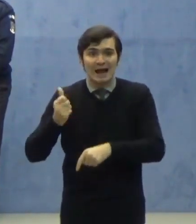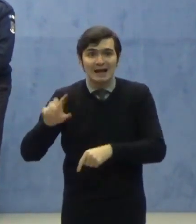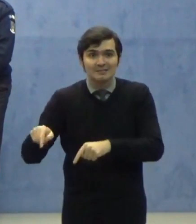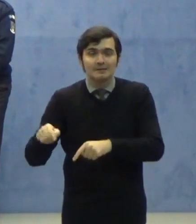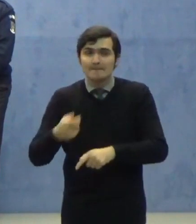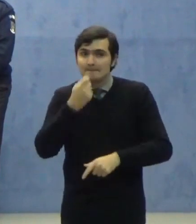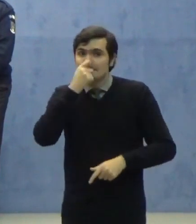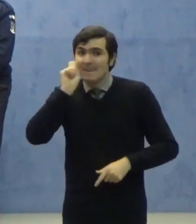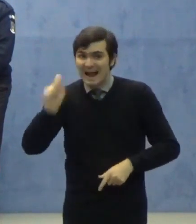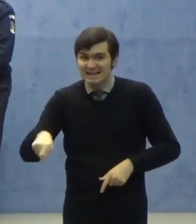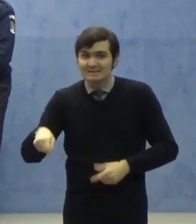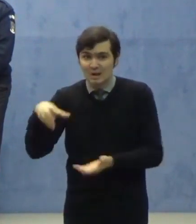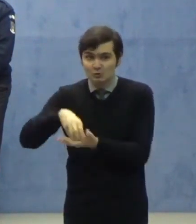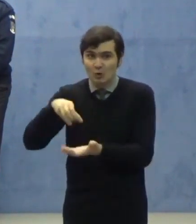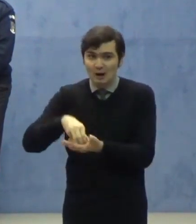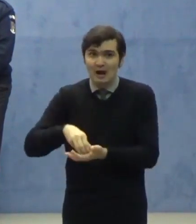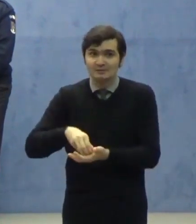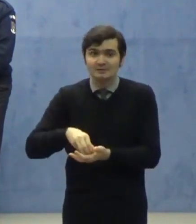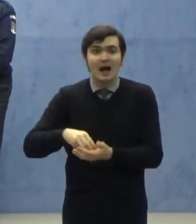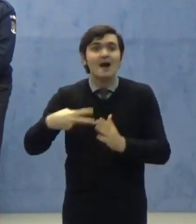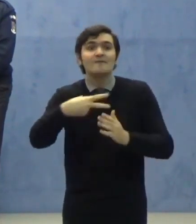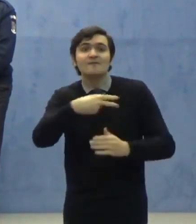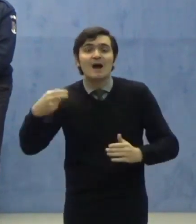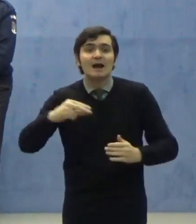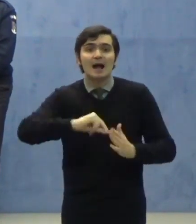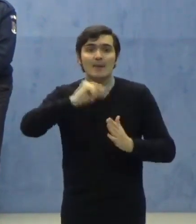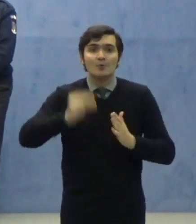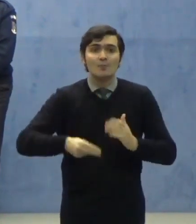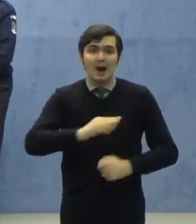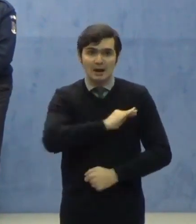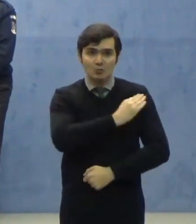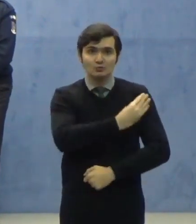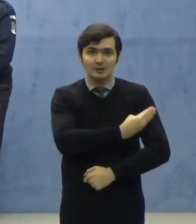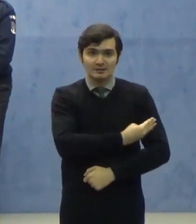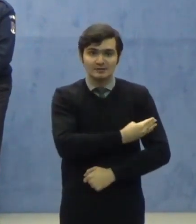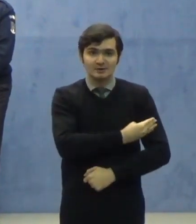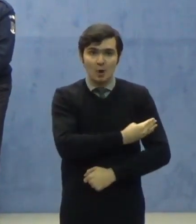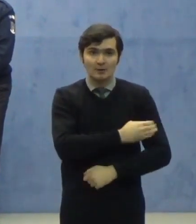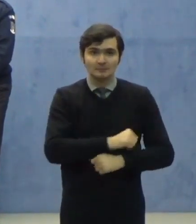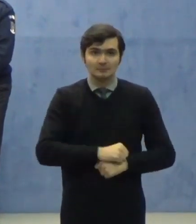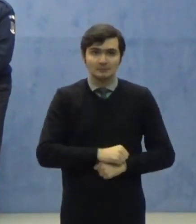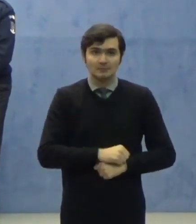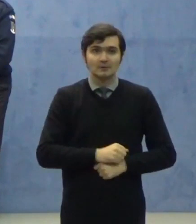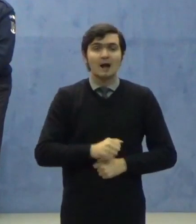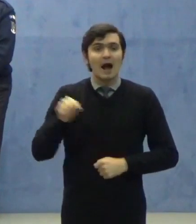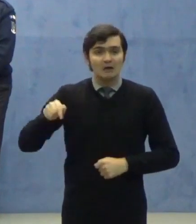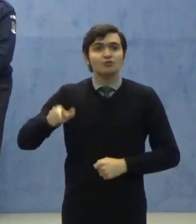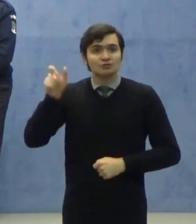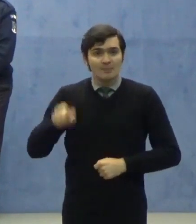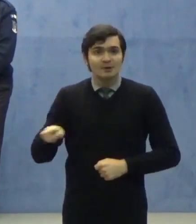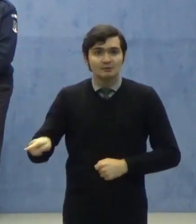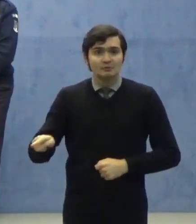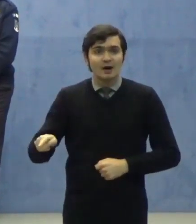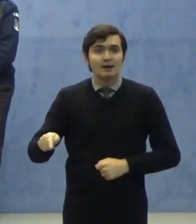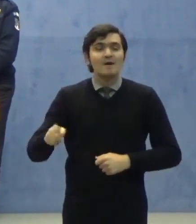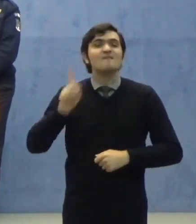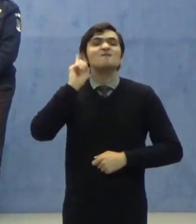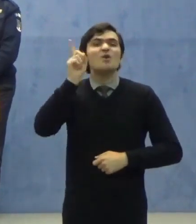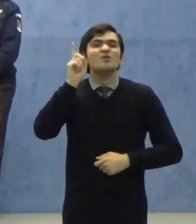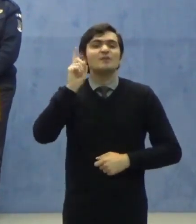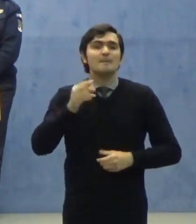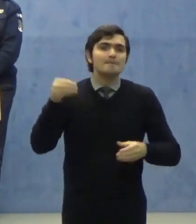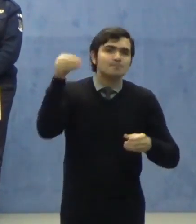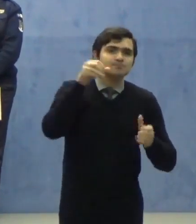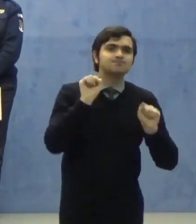acestea au fost plasate, fără aprobarea autorităților competente, sunt carantinate